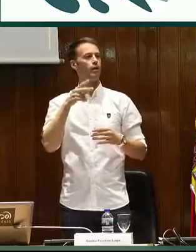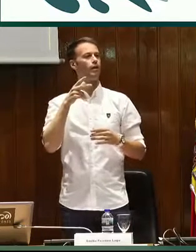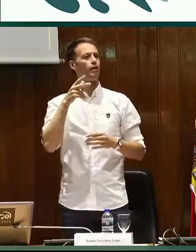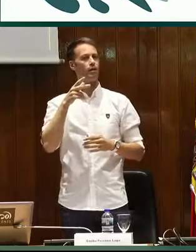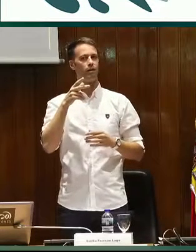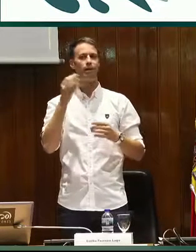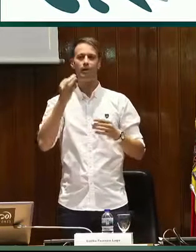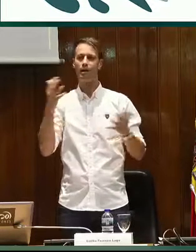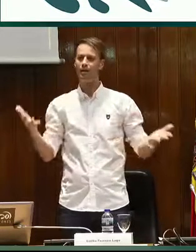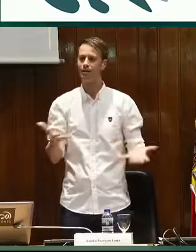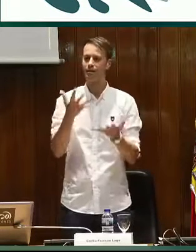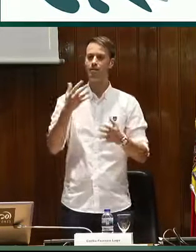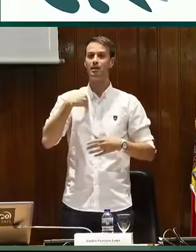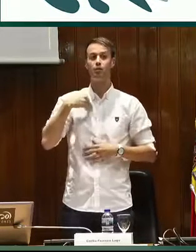la ONU,